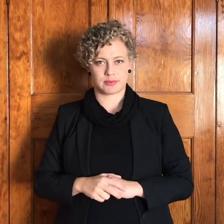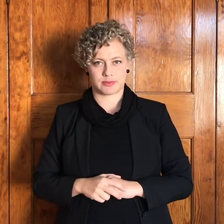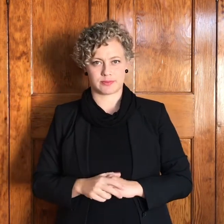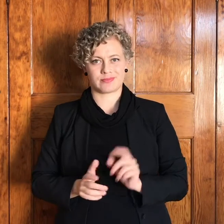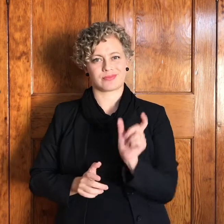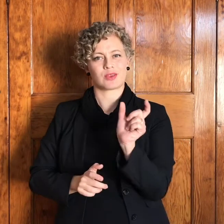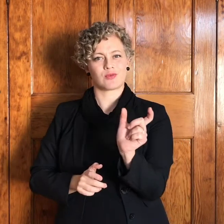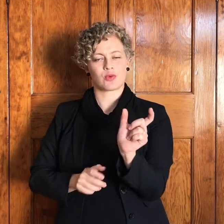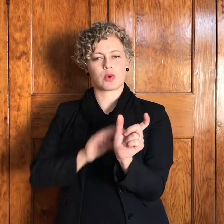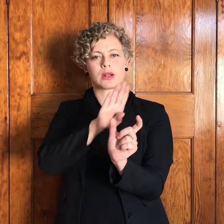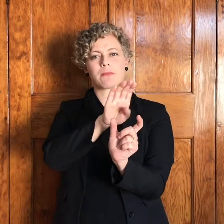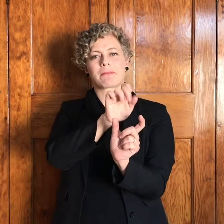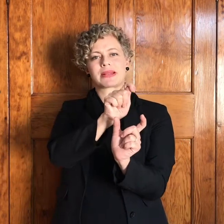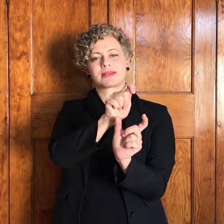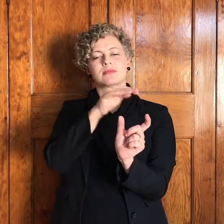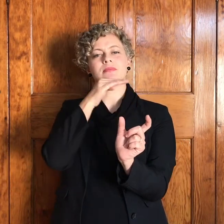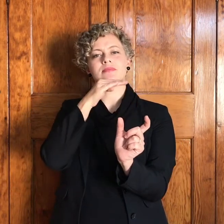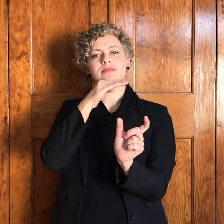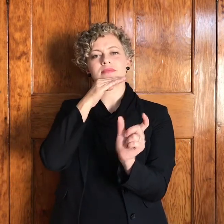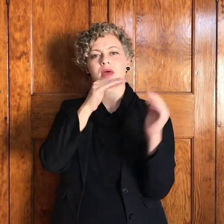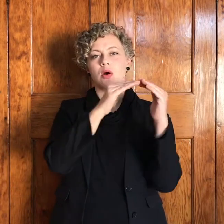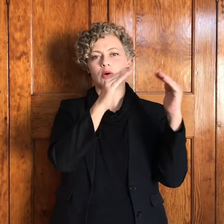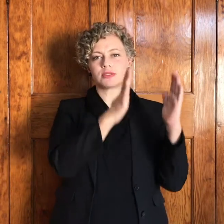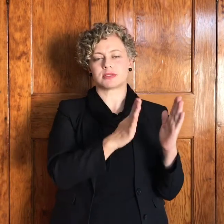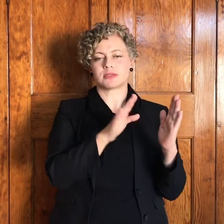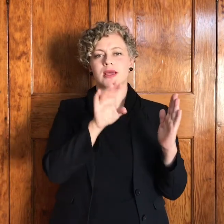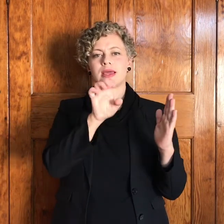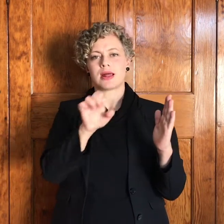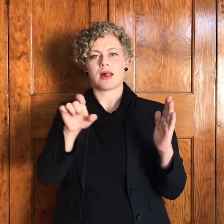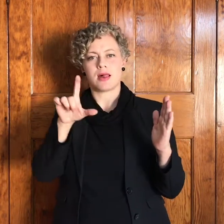bed is huis en eel is god die huis van god